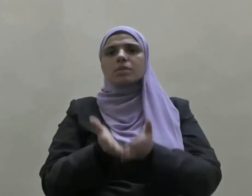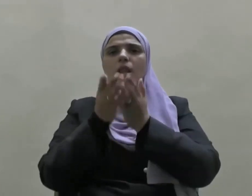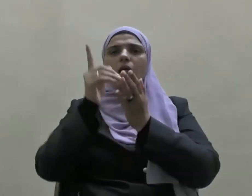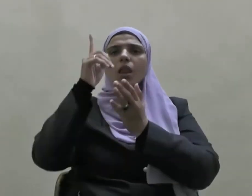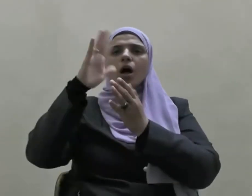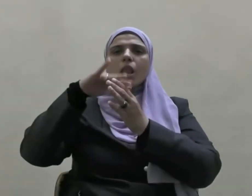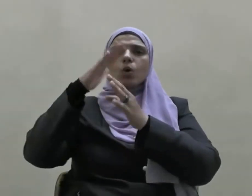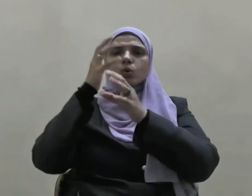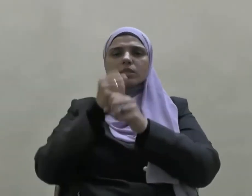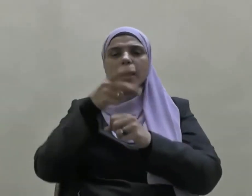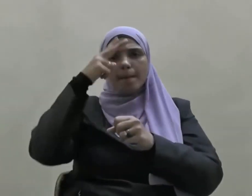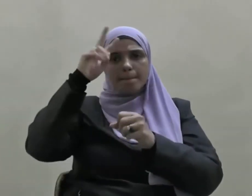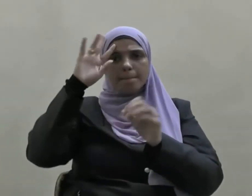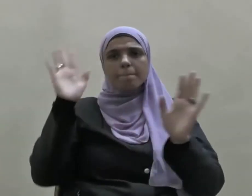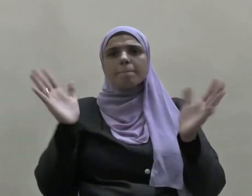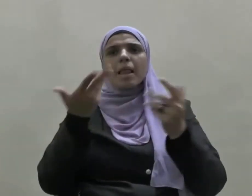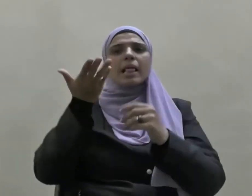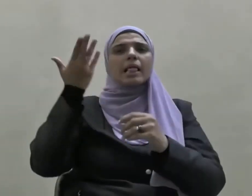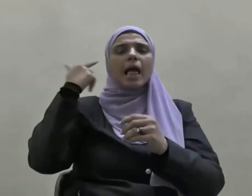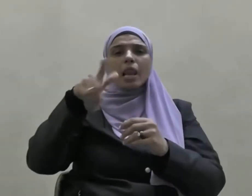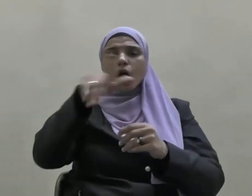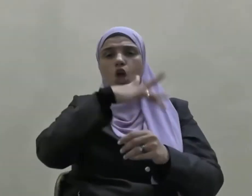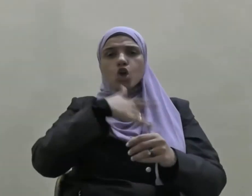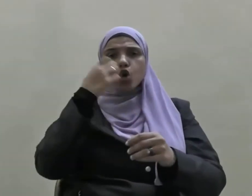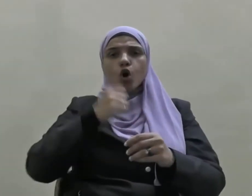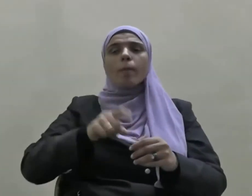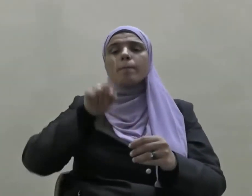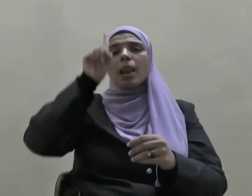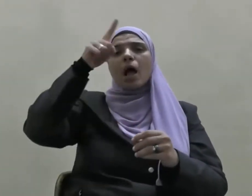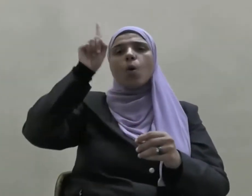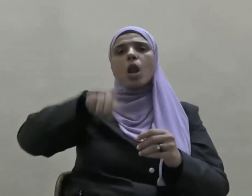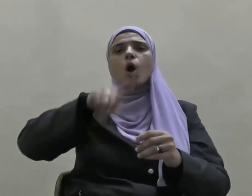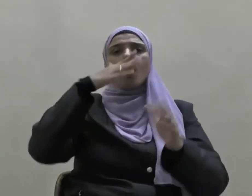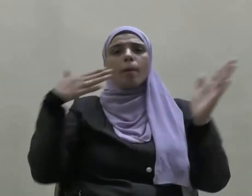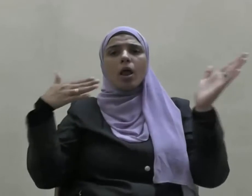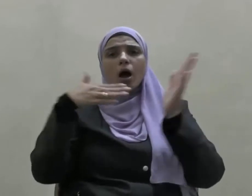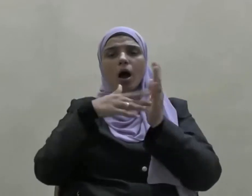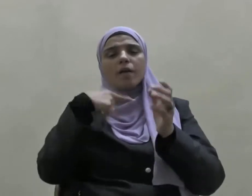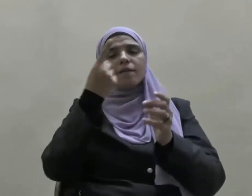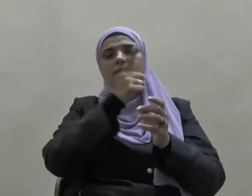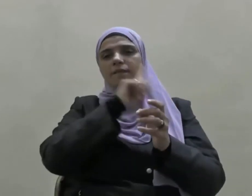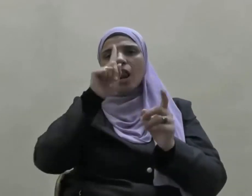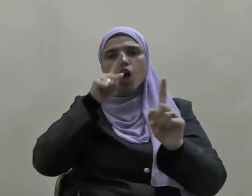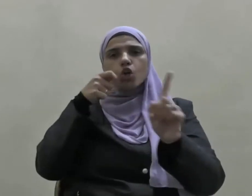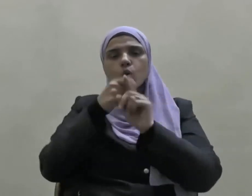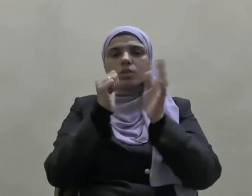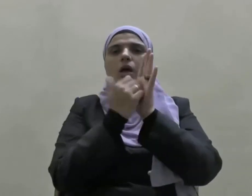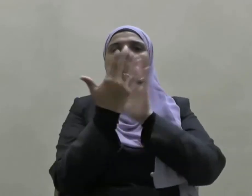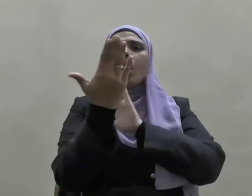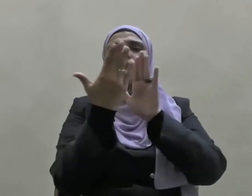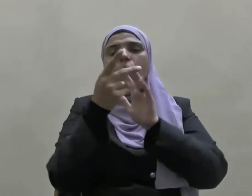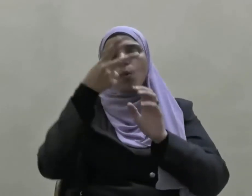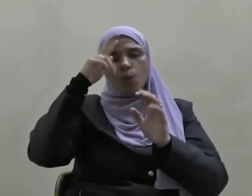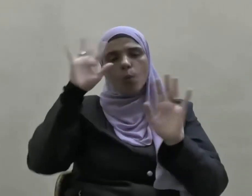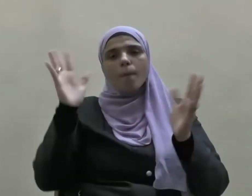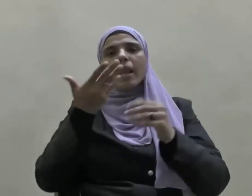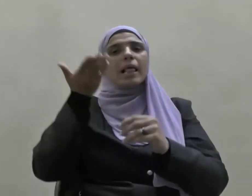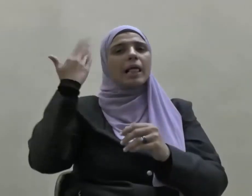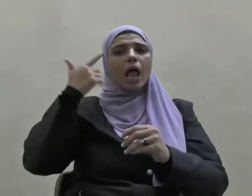عليه وسلم من كان يؤمن بالله واليوم الآخر فلا يؤذي جاره ومن